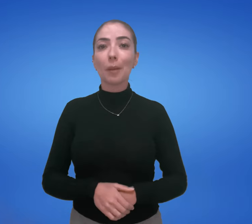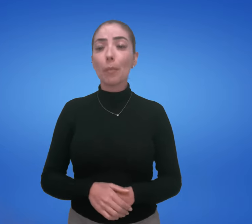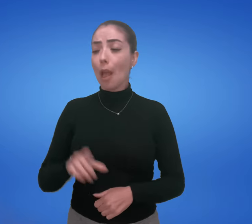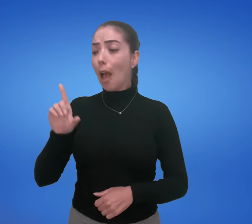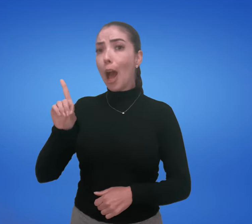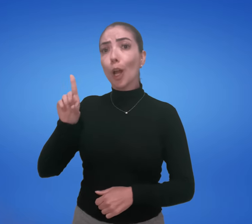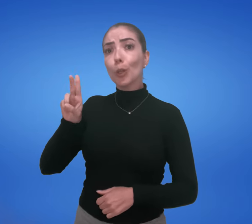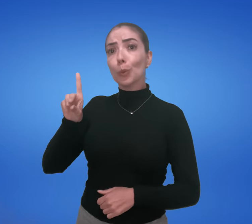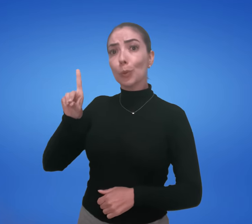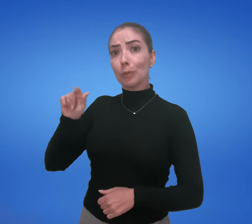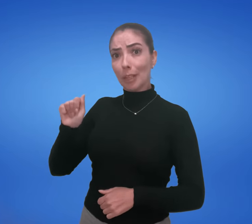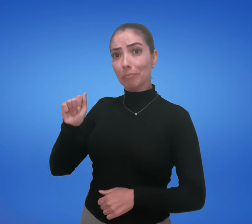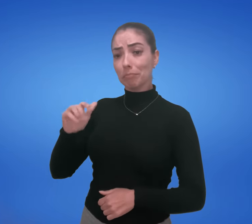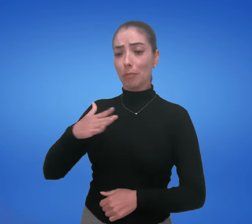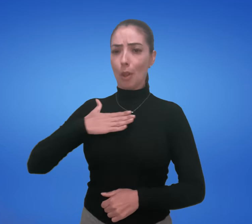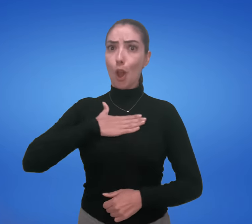Duda gosta.